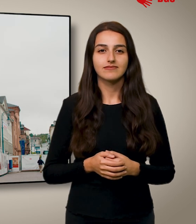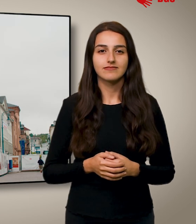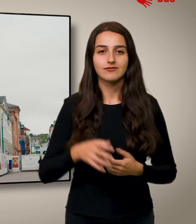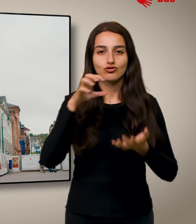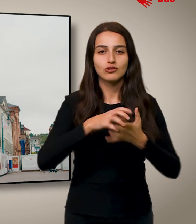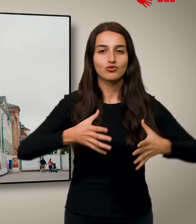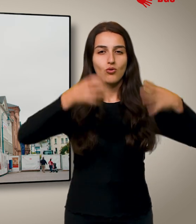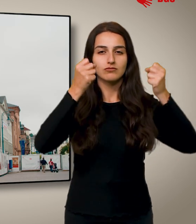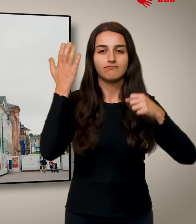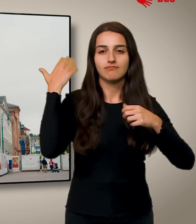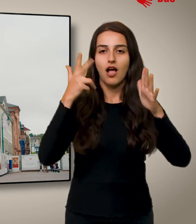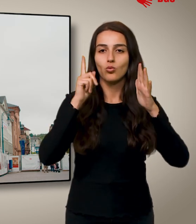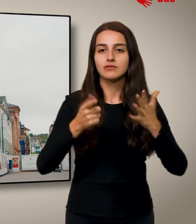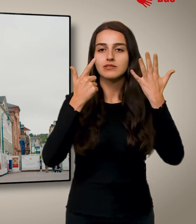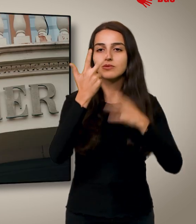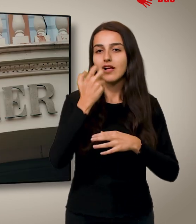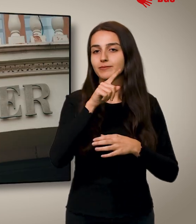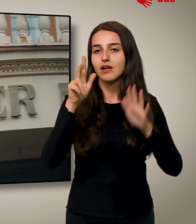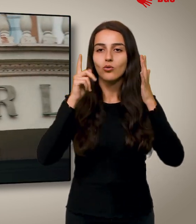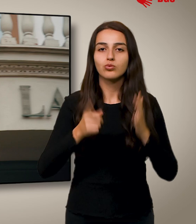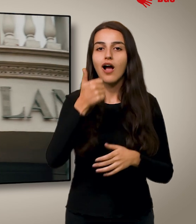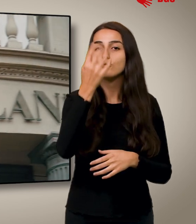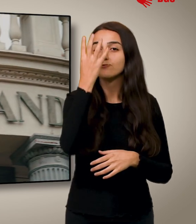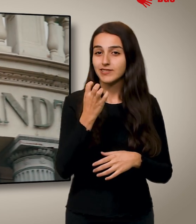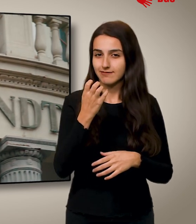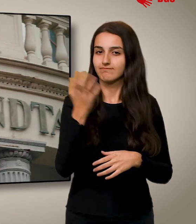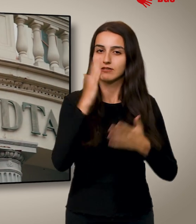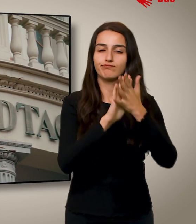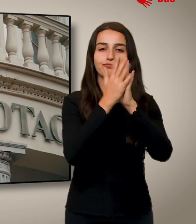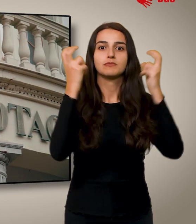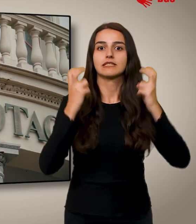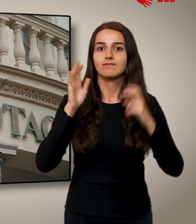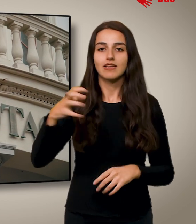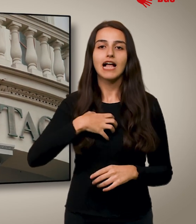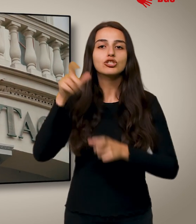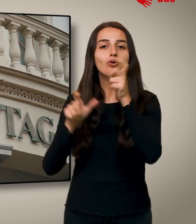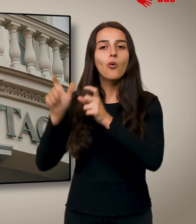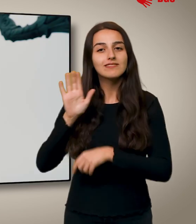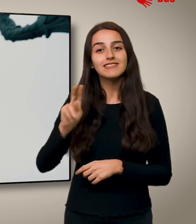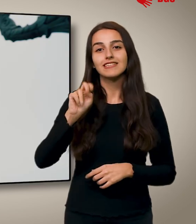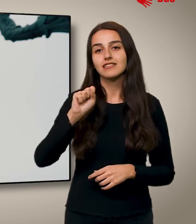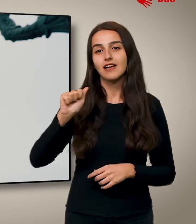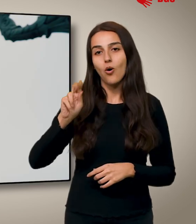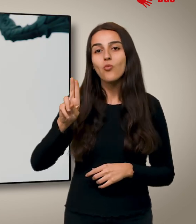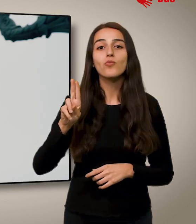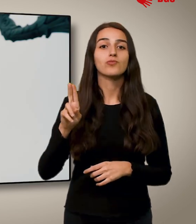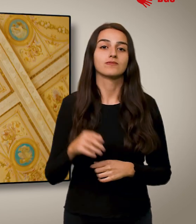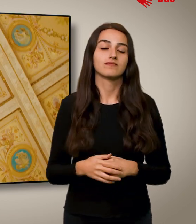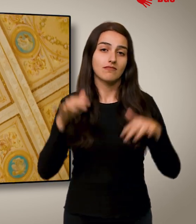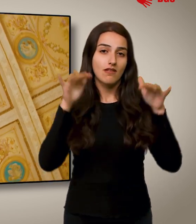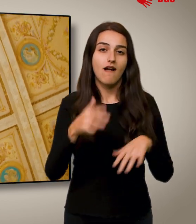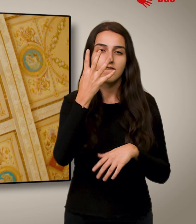Das Stadtschloss entstand in den Jahren 1837 bis 1841 als Residenz der Herzog von Nassau.